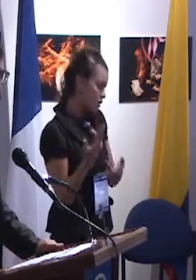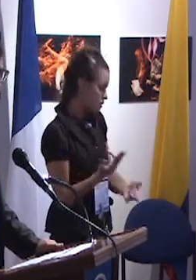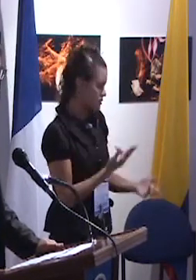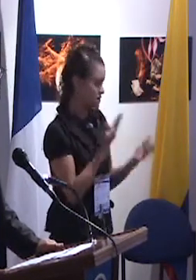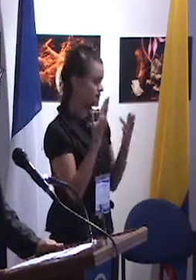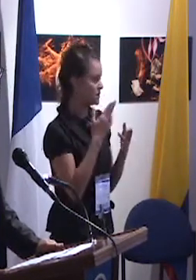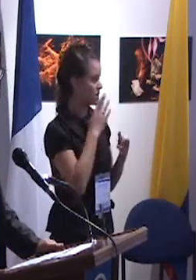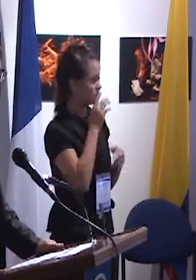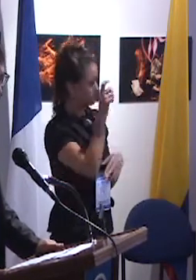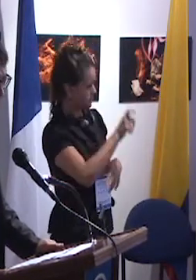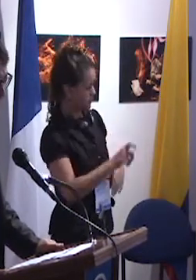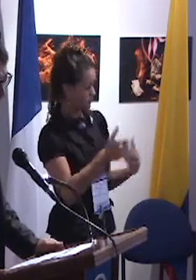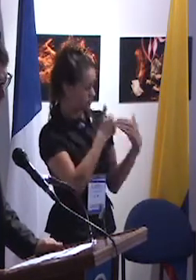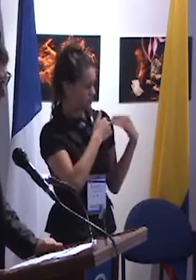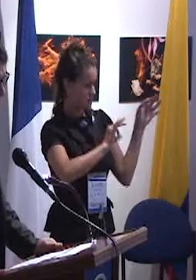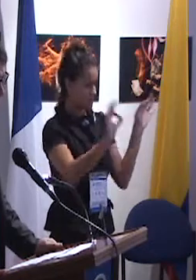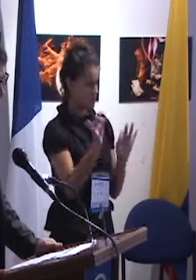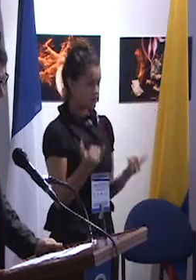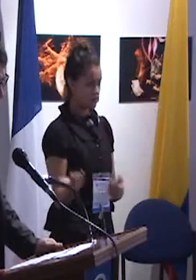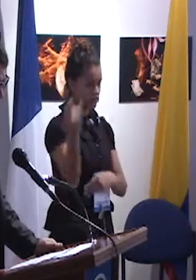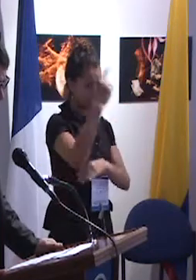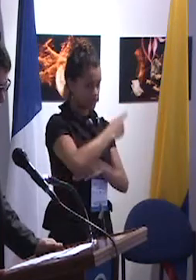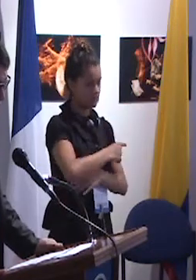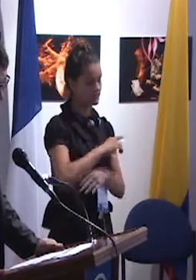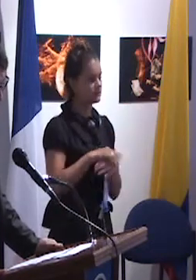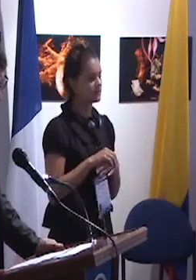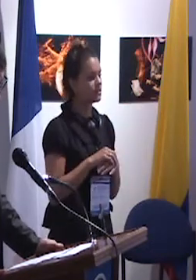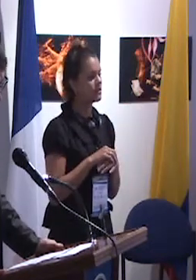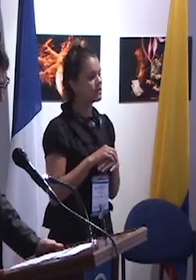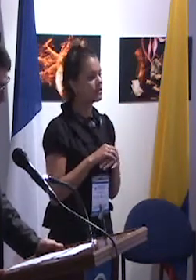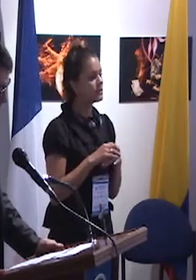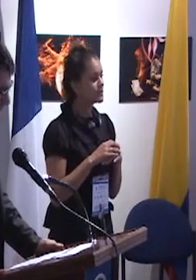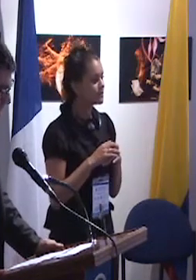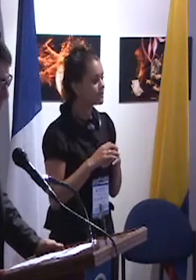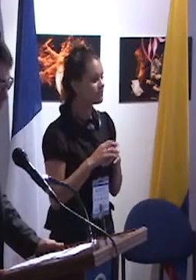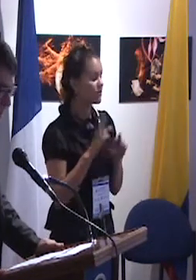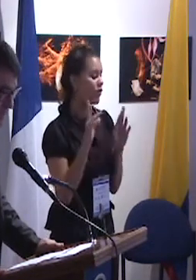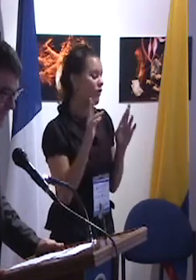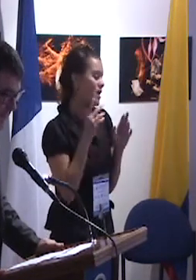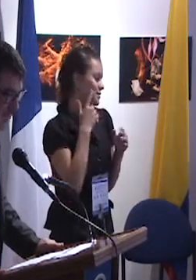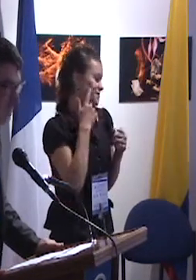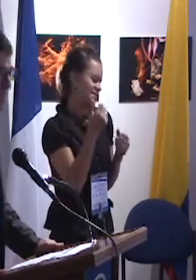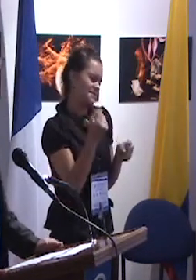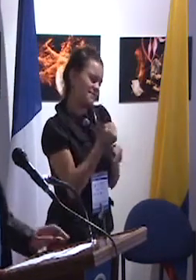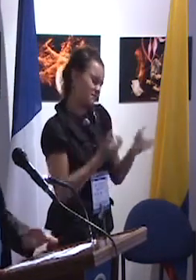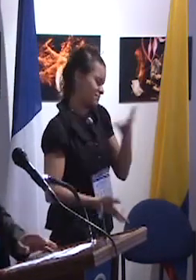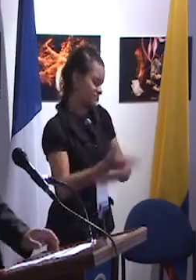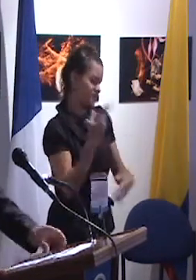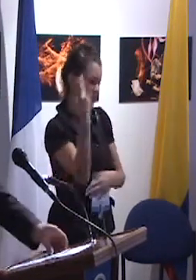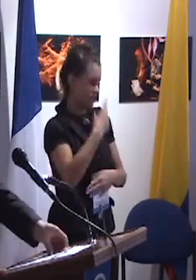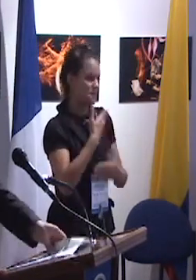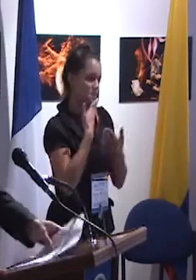los organizadores del evento, les voy a desear dos días bien ricos de trabajo. Muchísimas gracias.